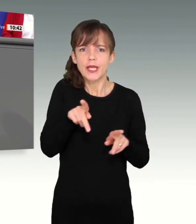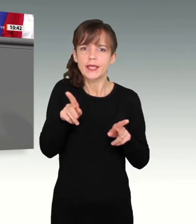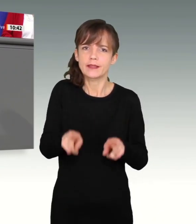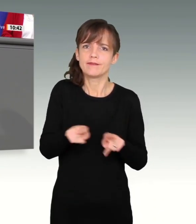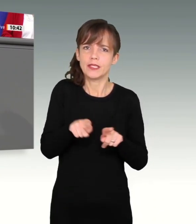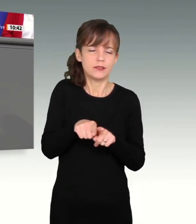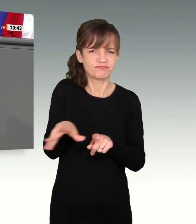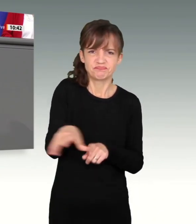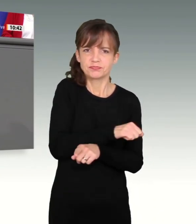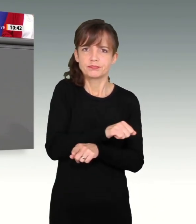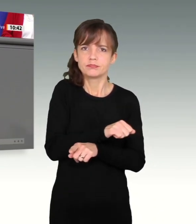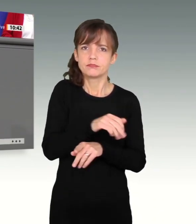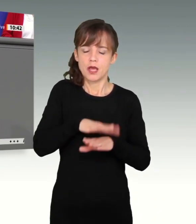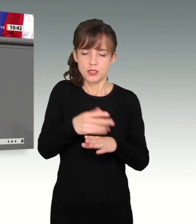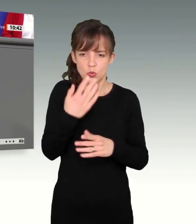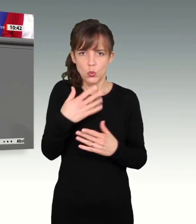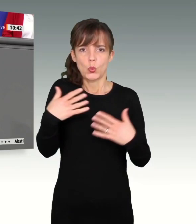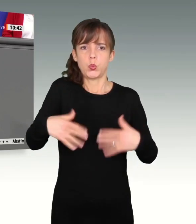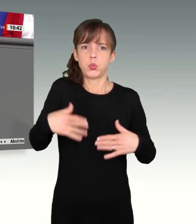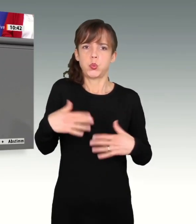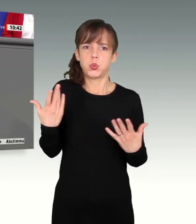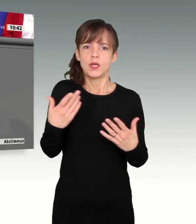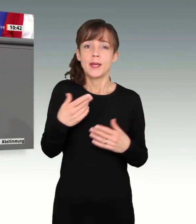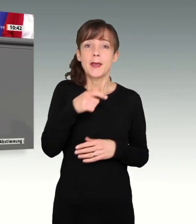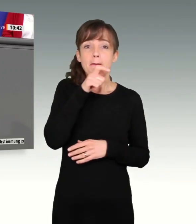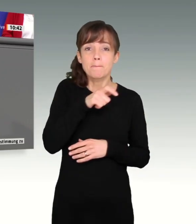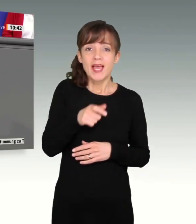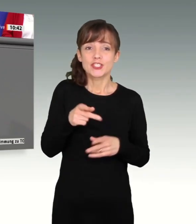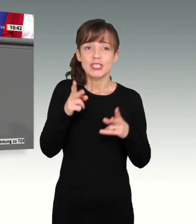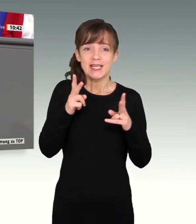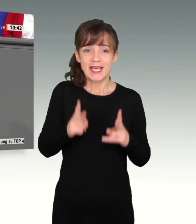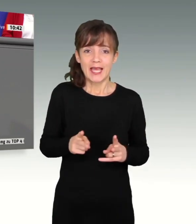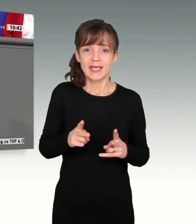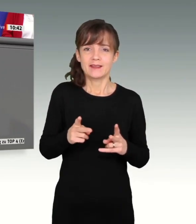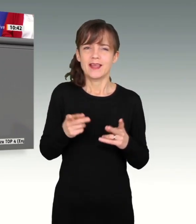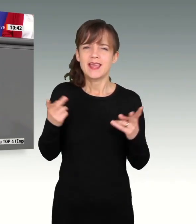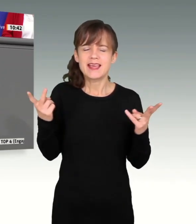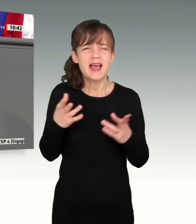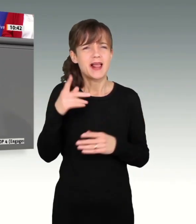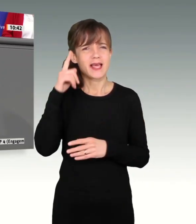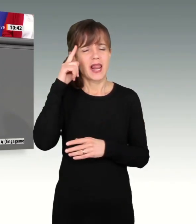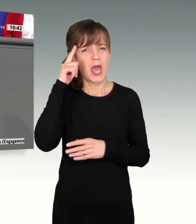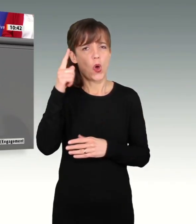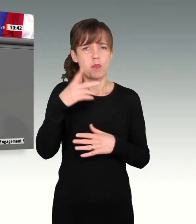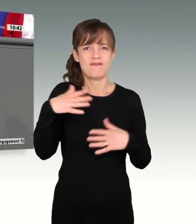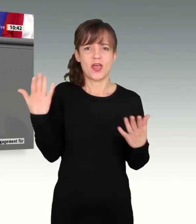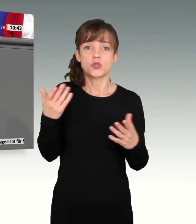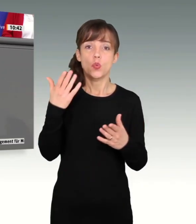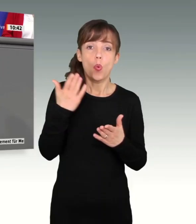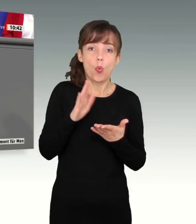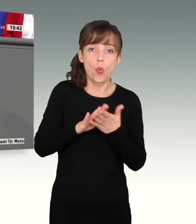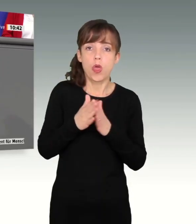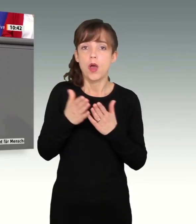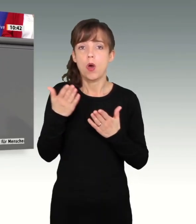und Weise die Unteilbarkeit von Menschenrechten auf. Ganz egal, ob oder an was wir glauben,